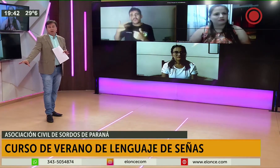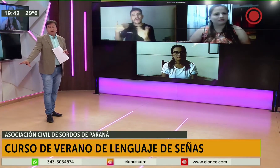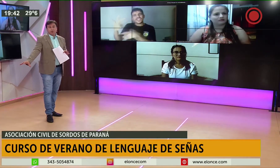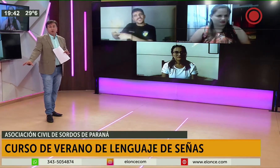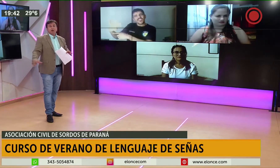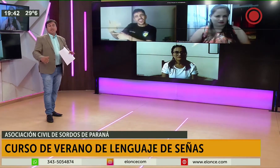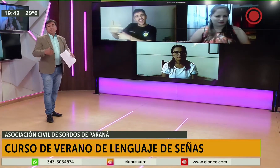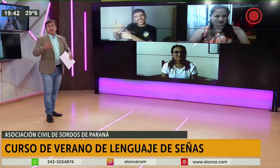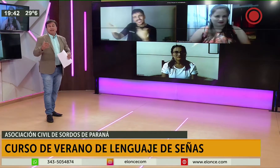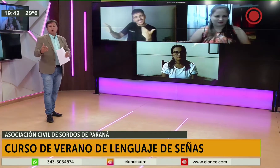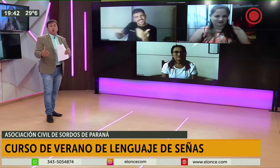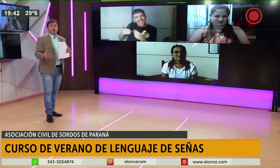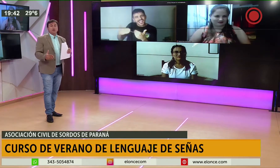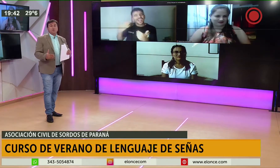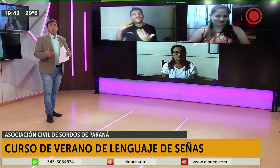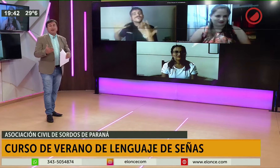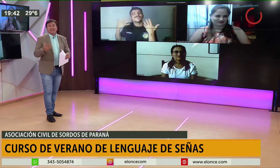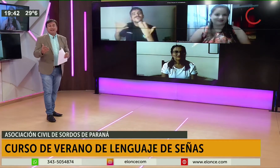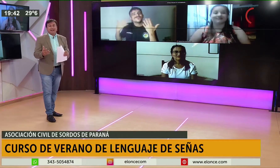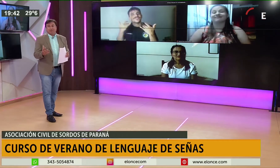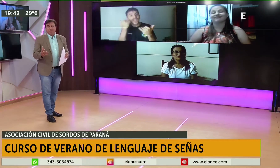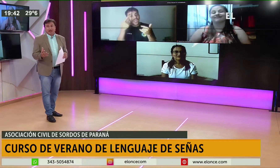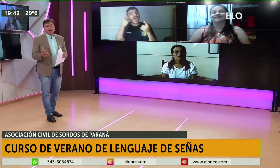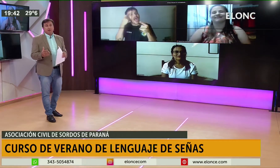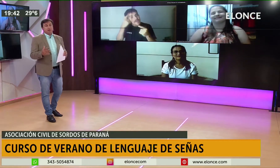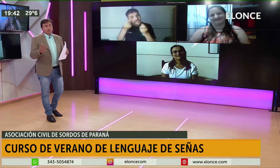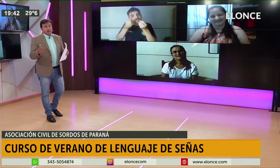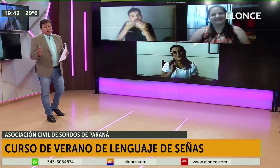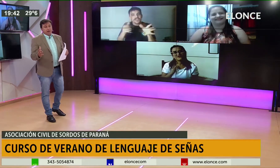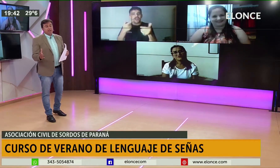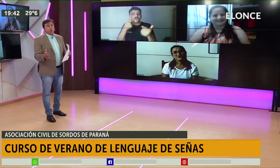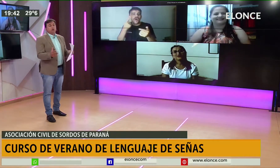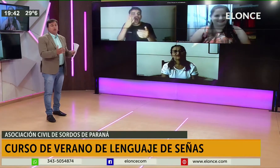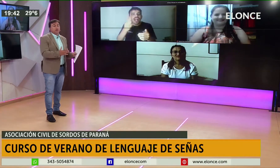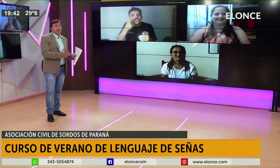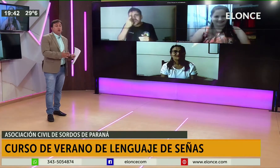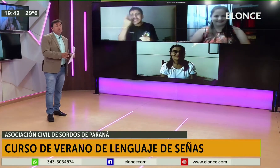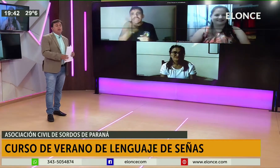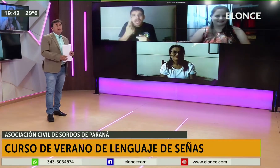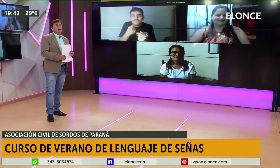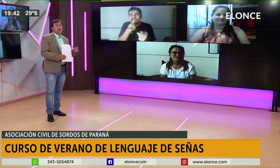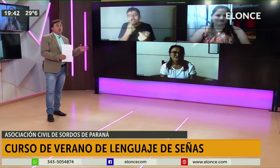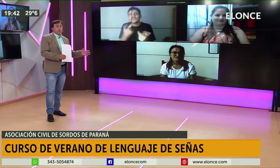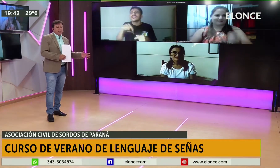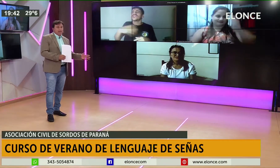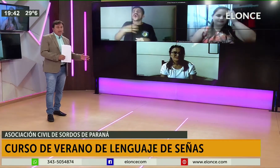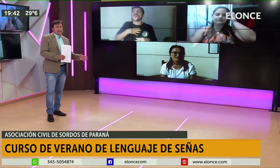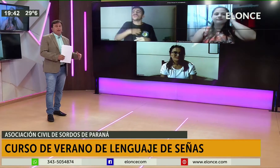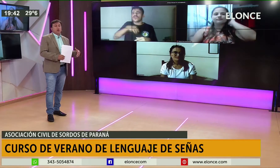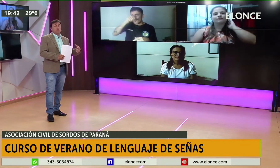ejemplo, y empezamos con una práctica rápida. Este curso de verano, ¿qué horarios va a tener? ¿Cómo